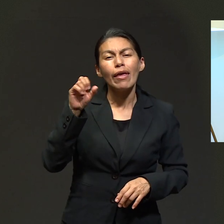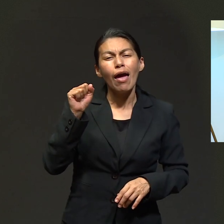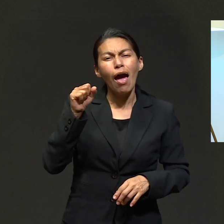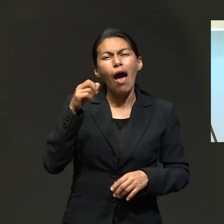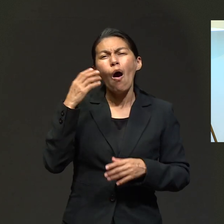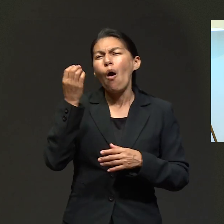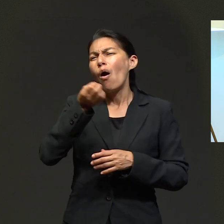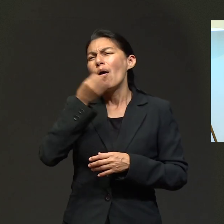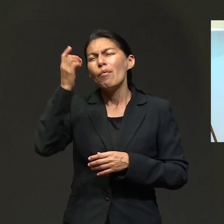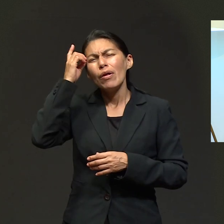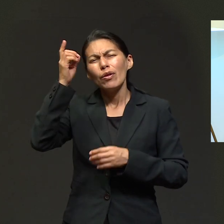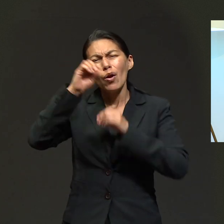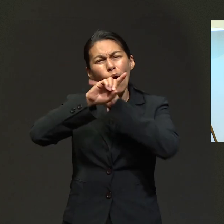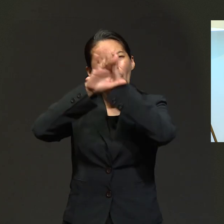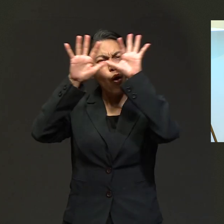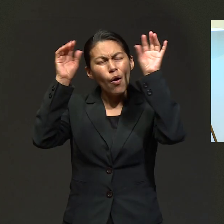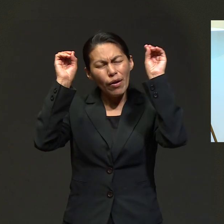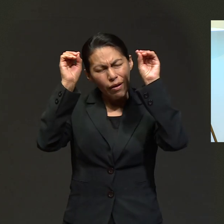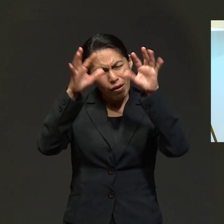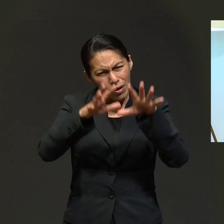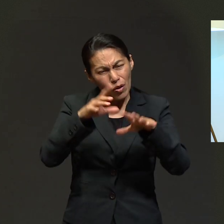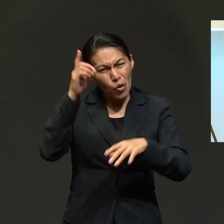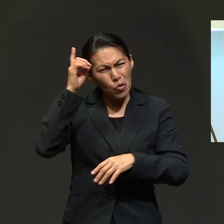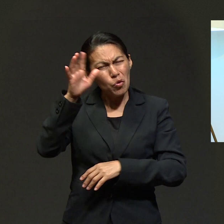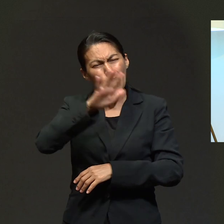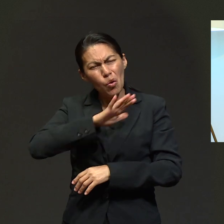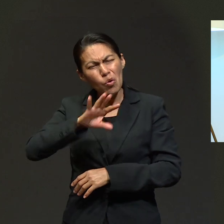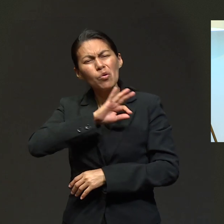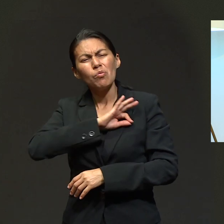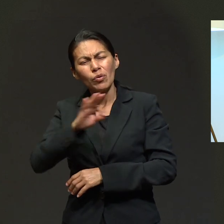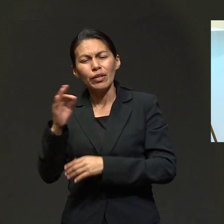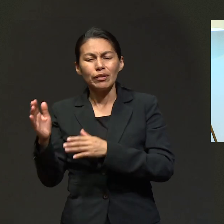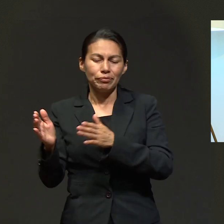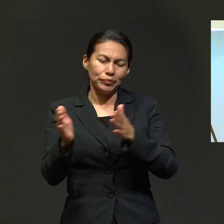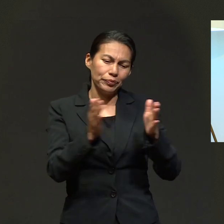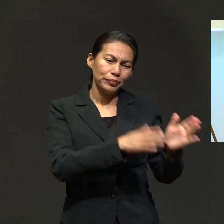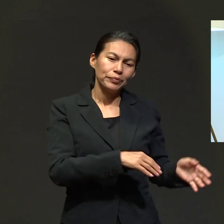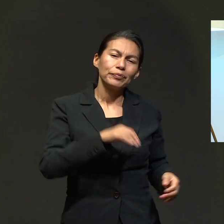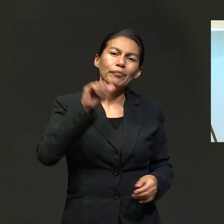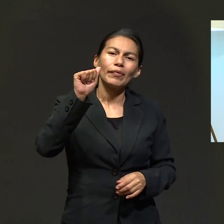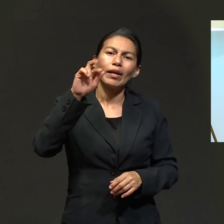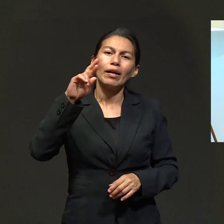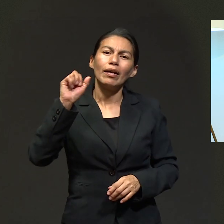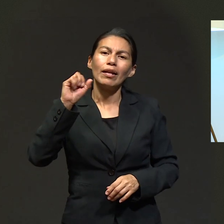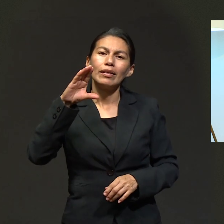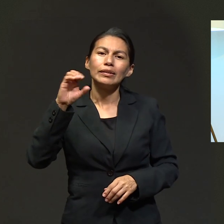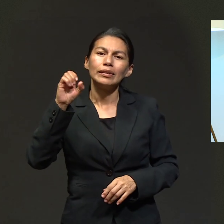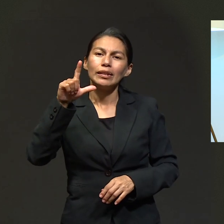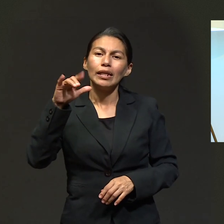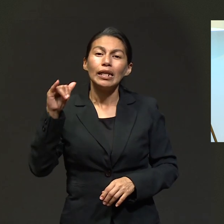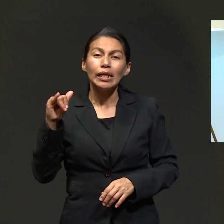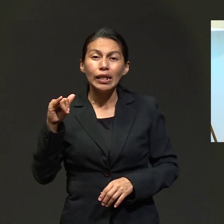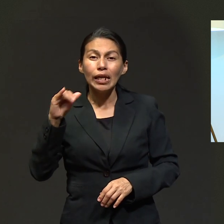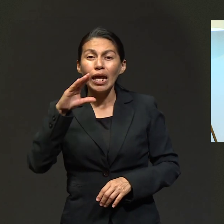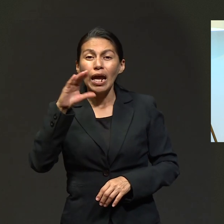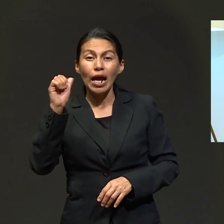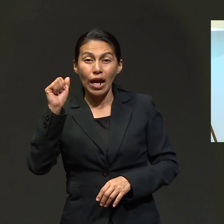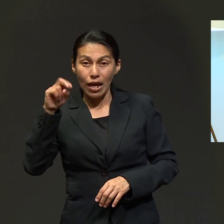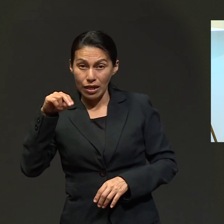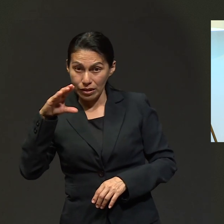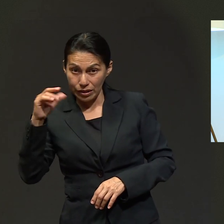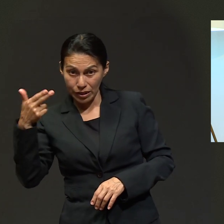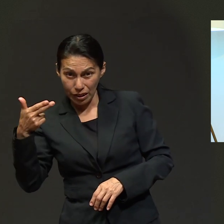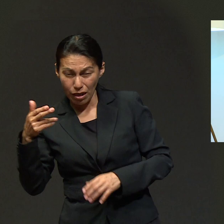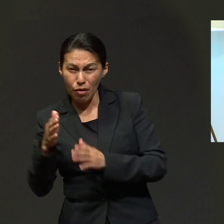Dios es el Dios de lo imposible. Araceli Canché, buenas noches, le ruego que unidos en oración pidamos